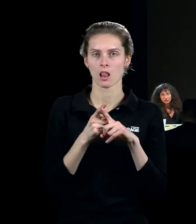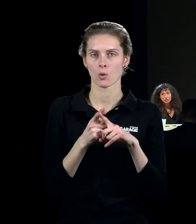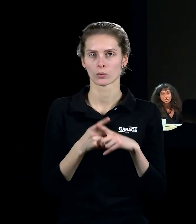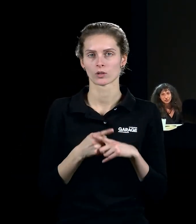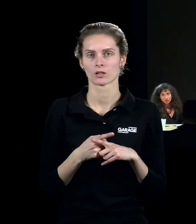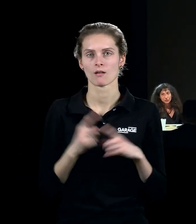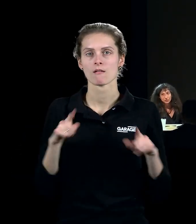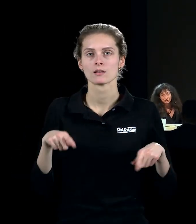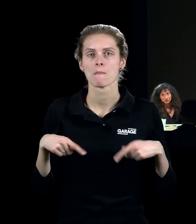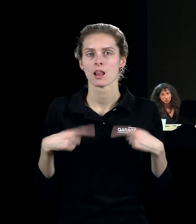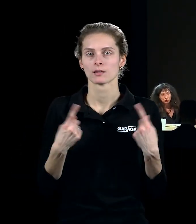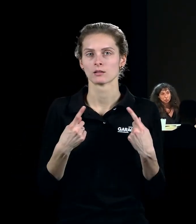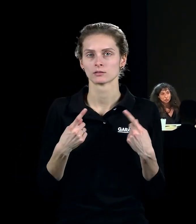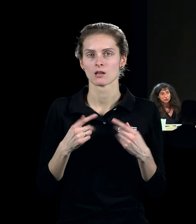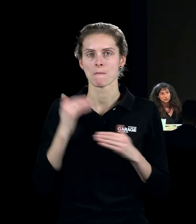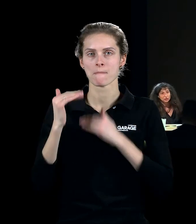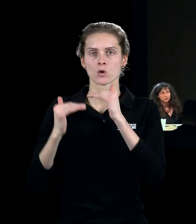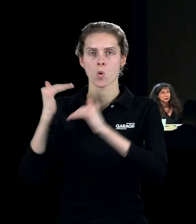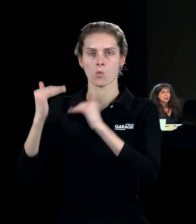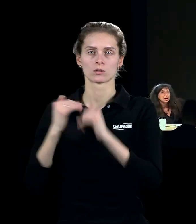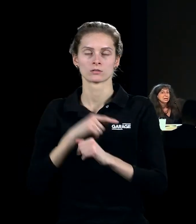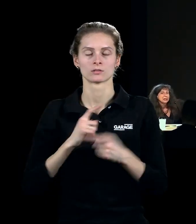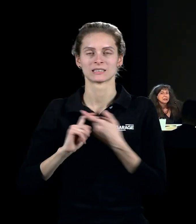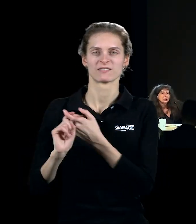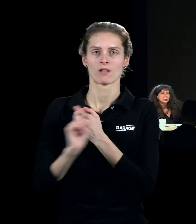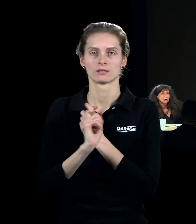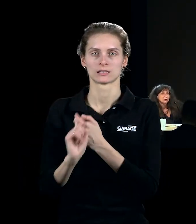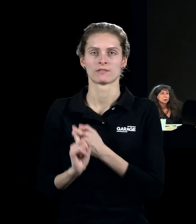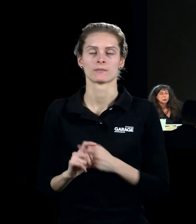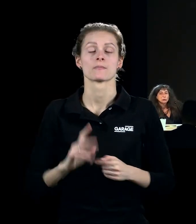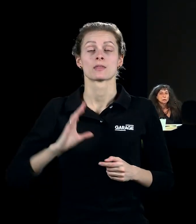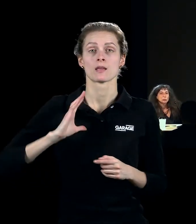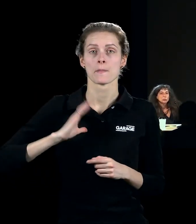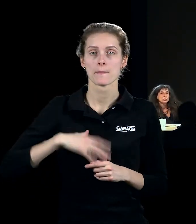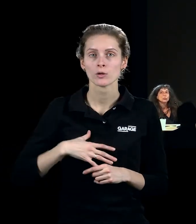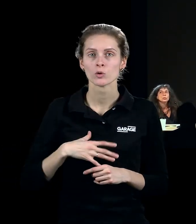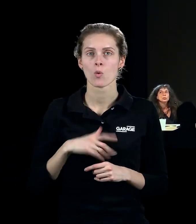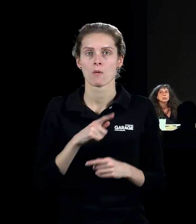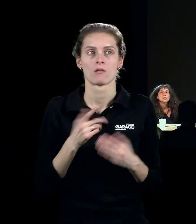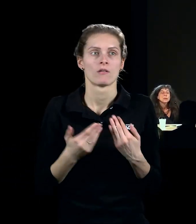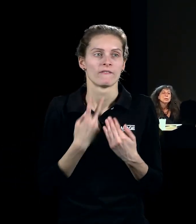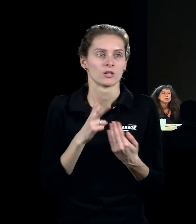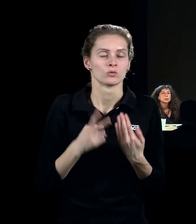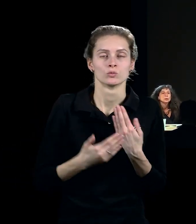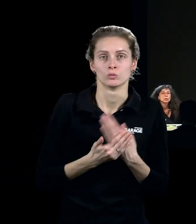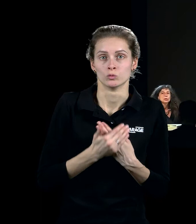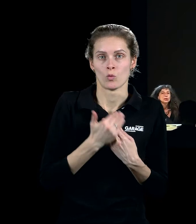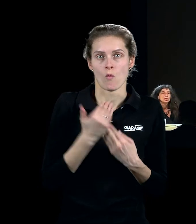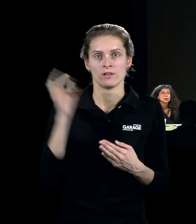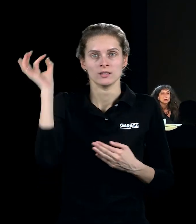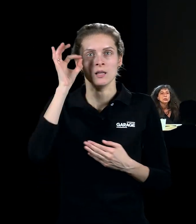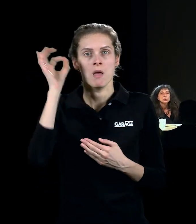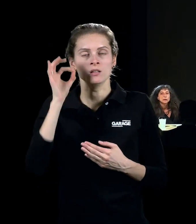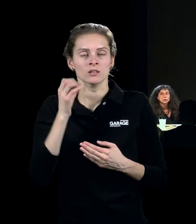прогресса, это вот то, что их связывает. И потом то, что такую новую немецкую культурную